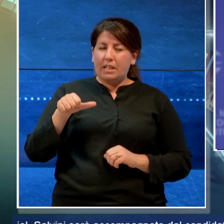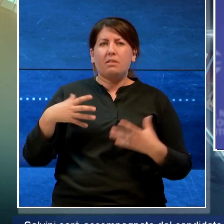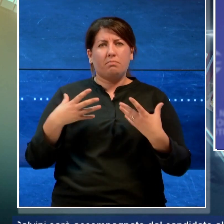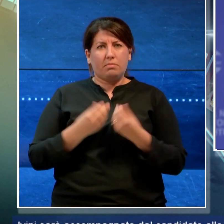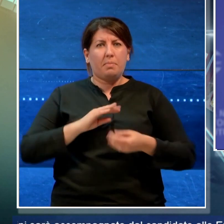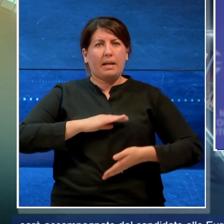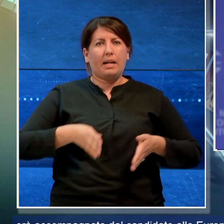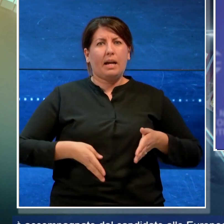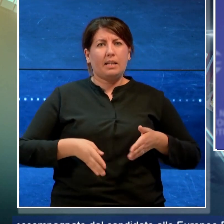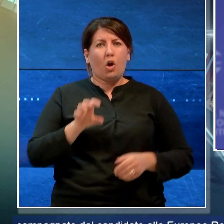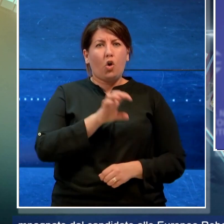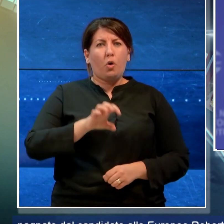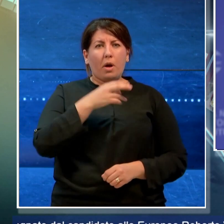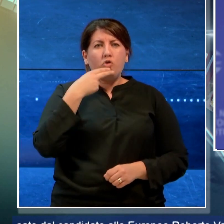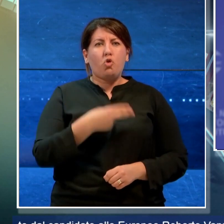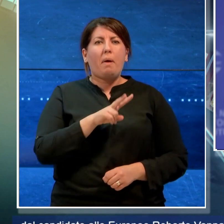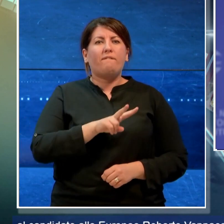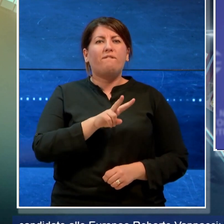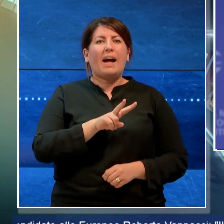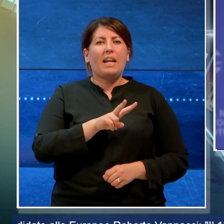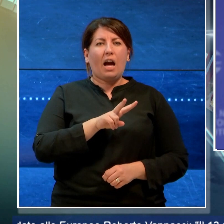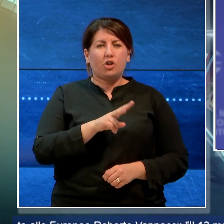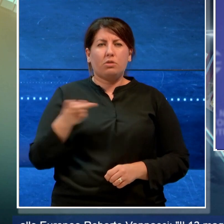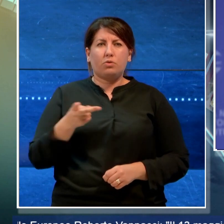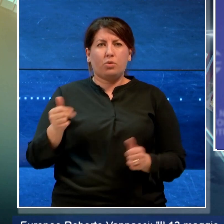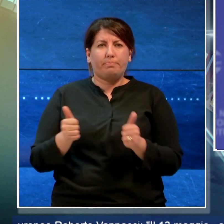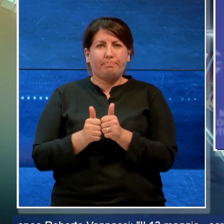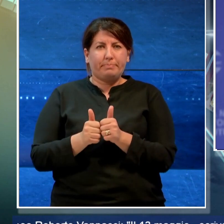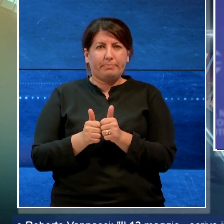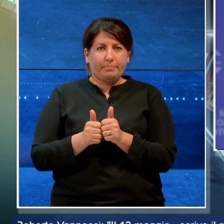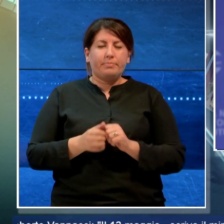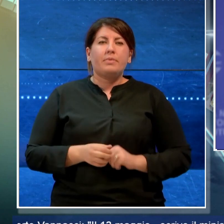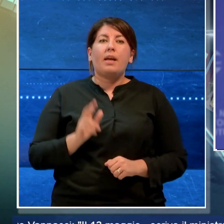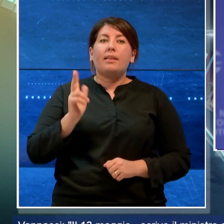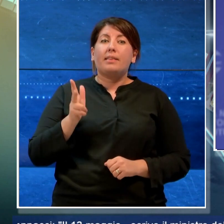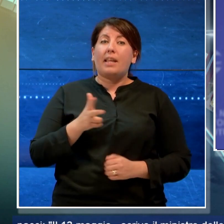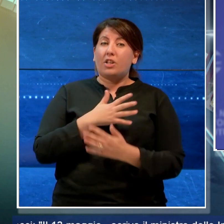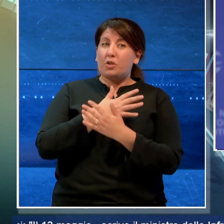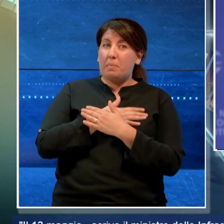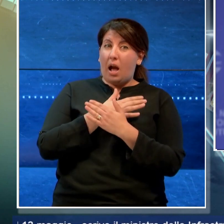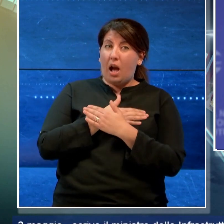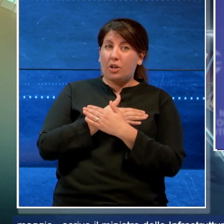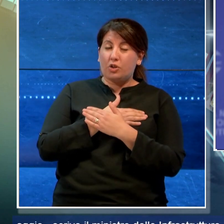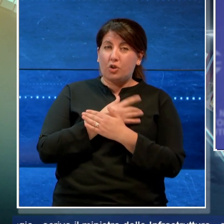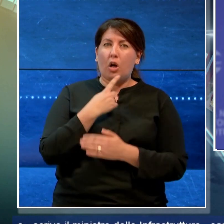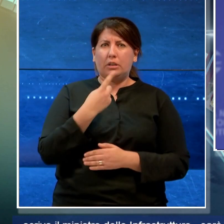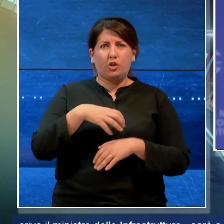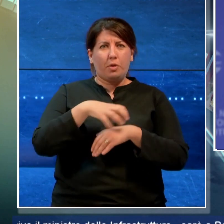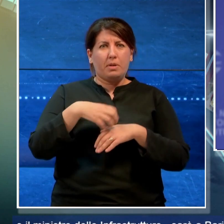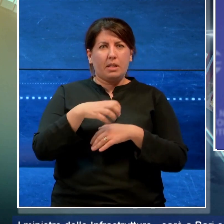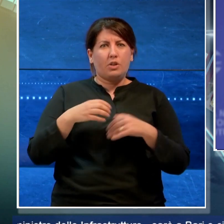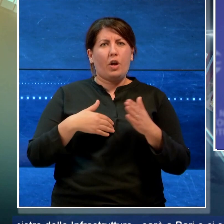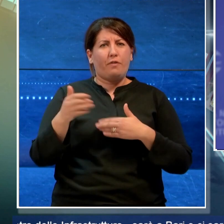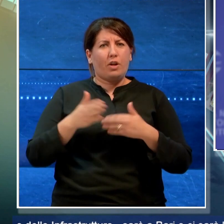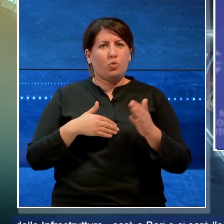europee Roberto Vannacci. Il 13 maggio, scrive il ministro delle infrastrutture,